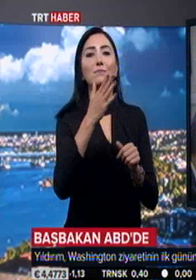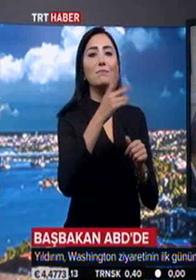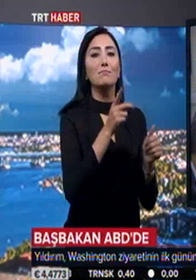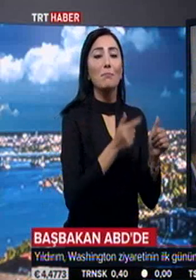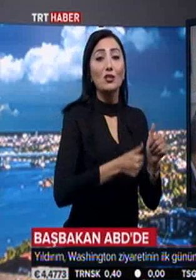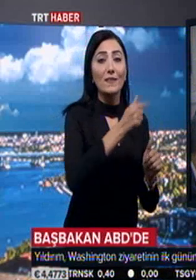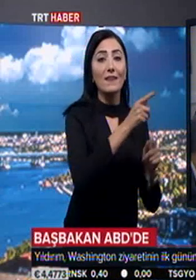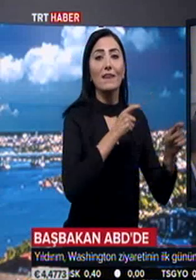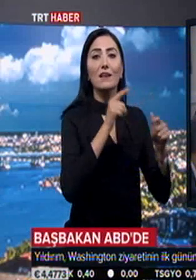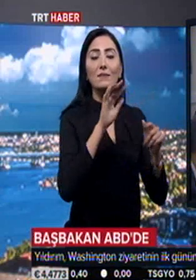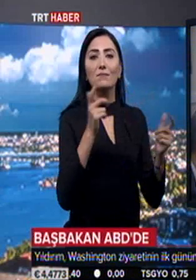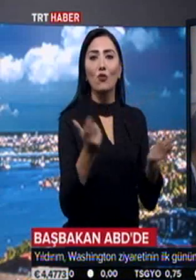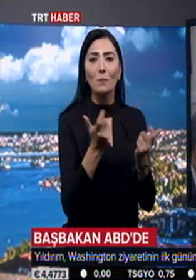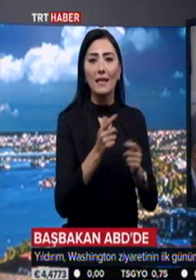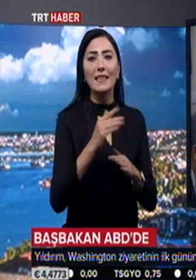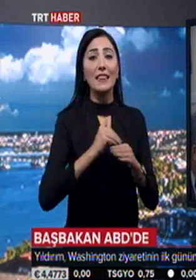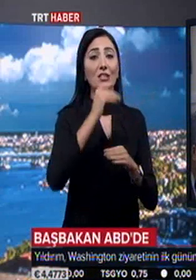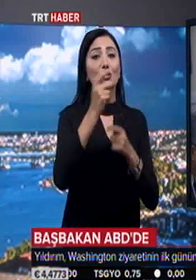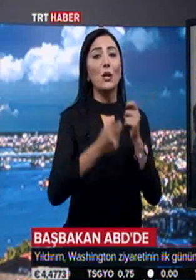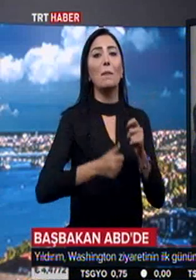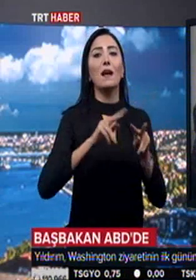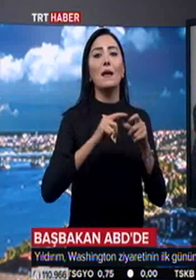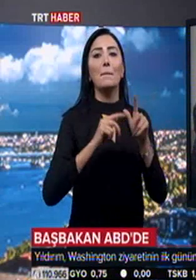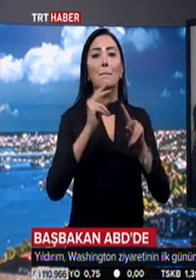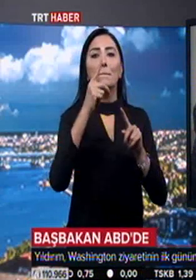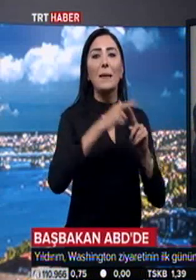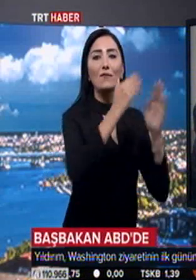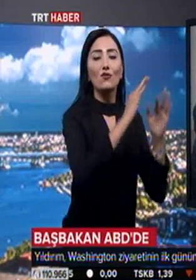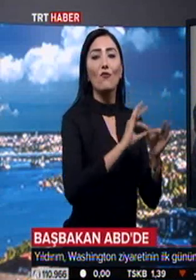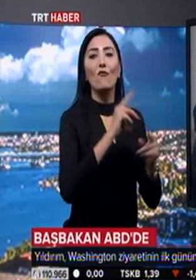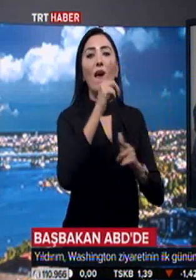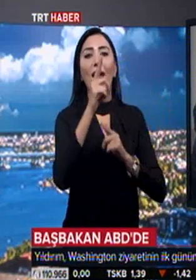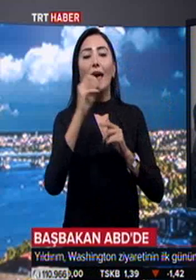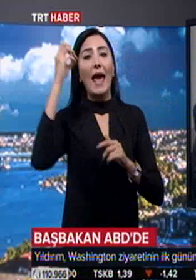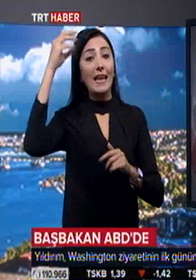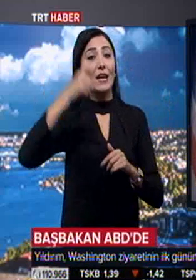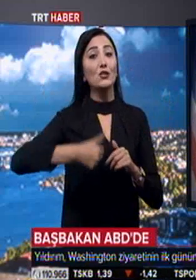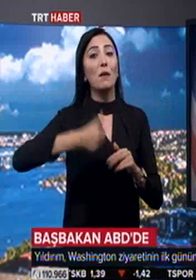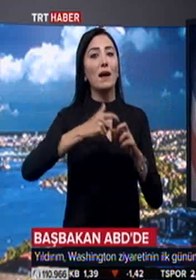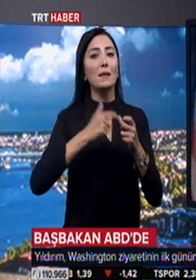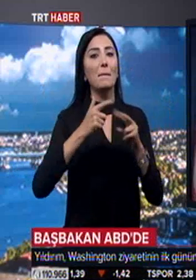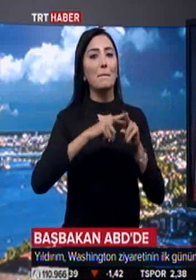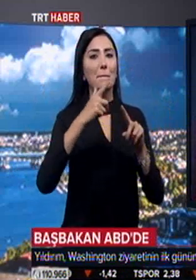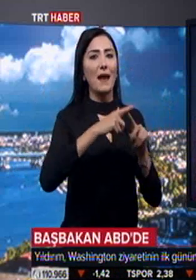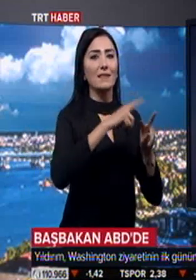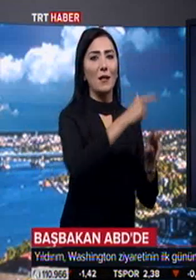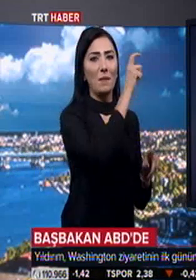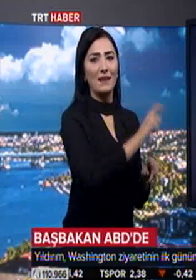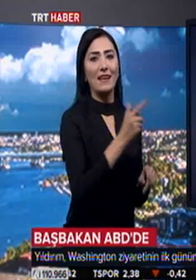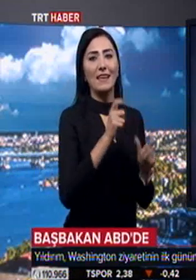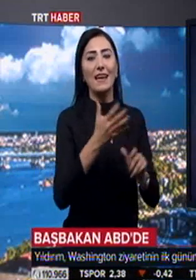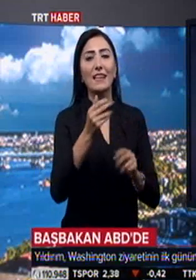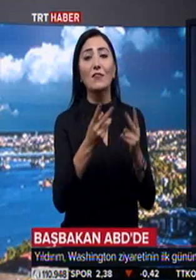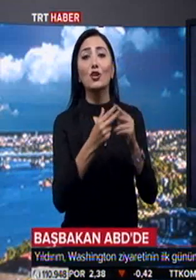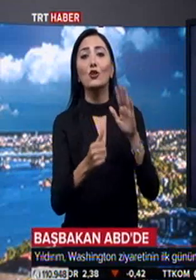gerçekleşen toplantıda Dışişleri Bakanı Mevlüt Çavuşoğlu ve Enerji Bakanı Berat Albayrak da yer aldı. Washington'daki